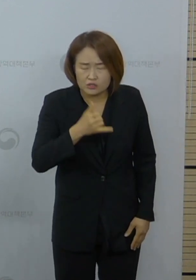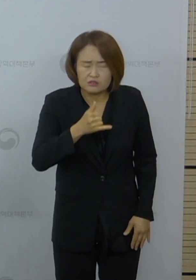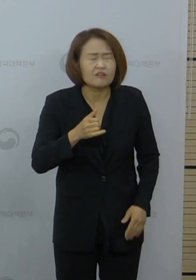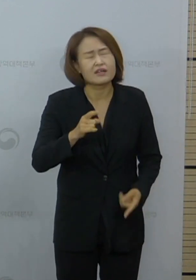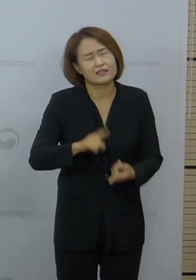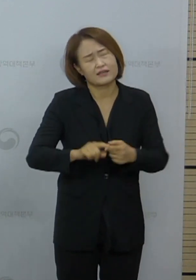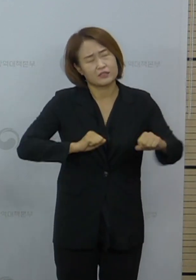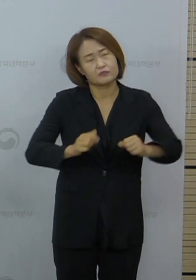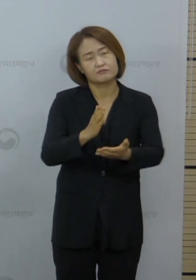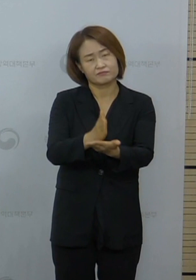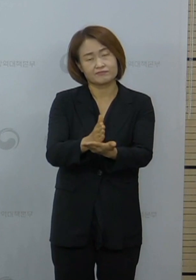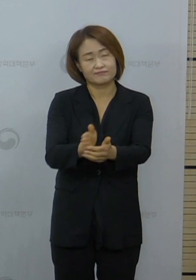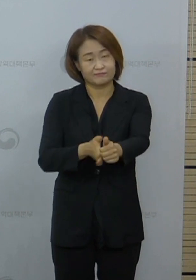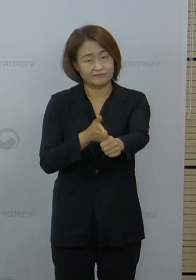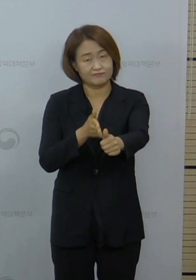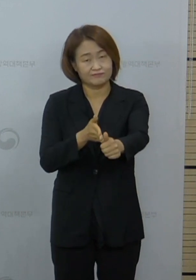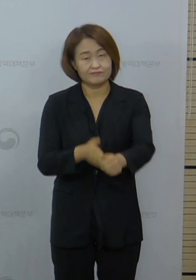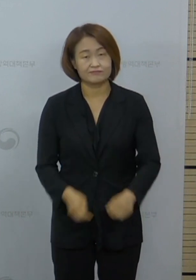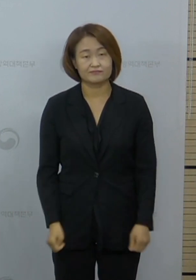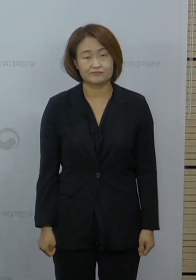자제해 주시기를 당부드립니다.